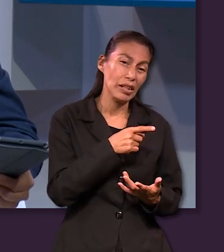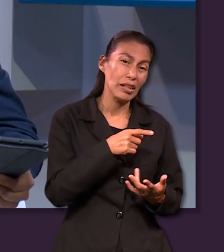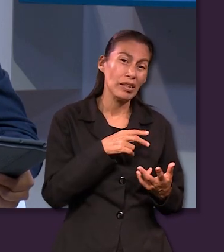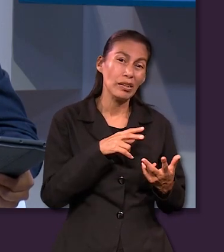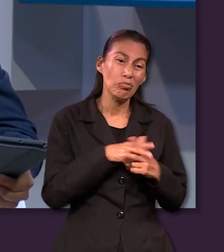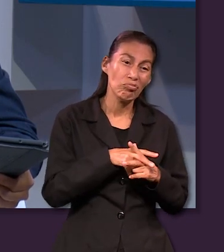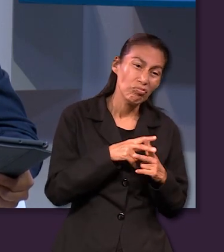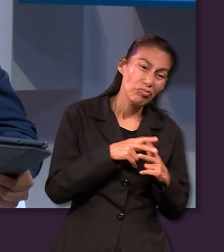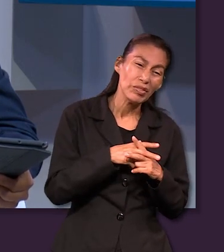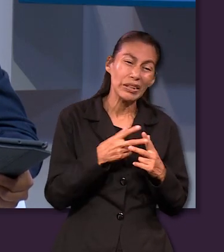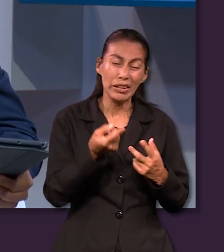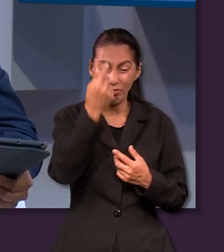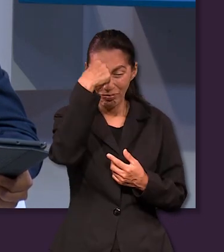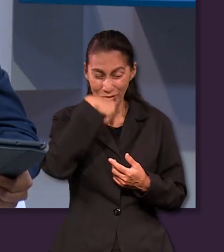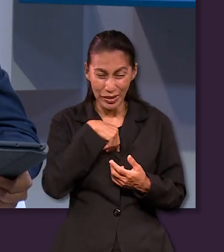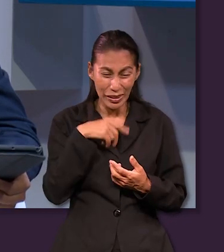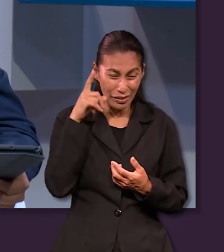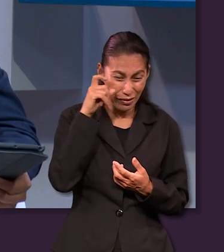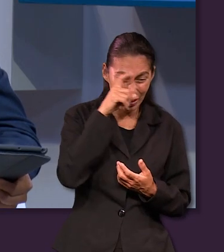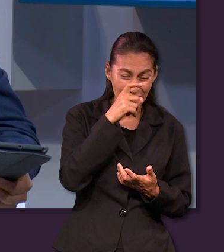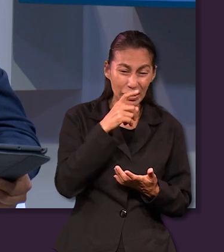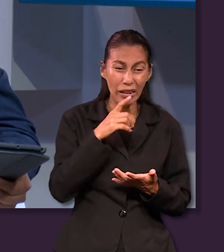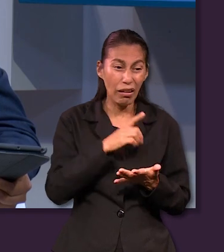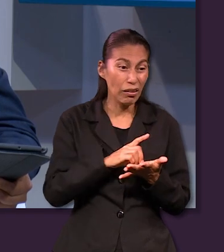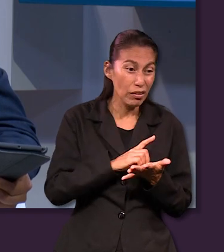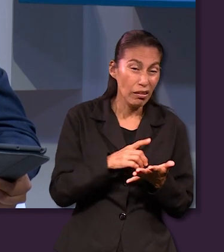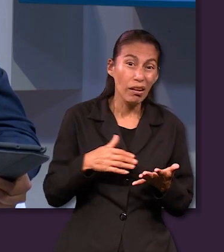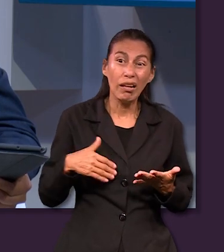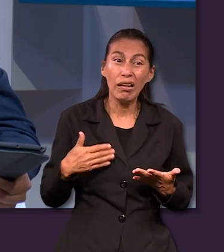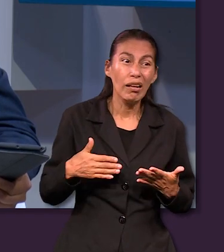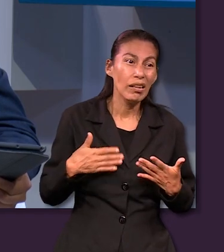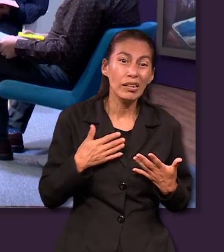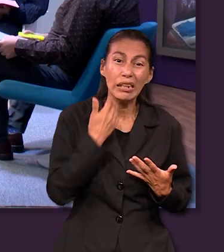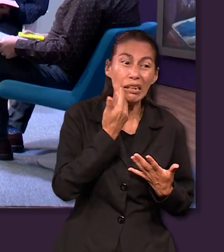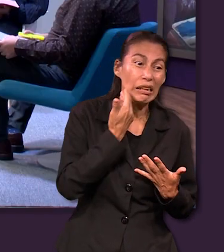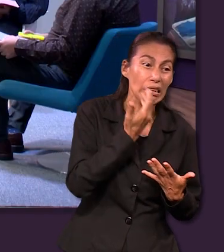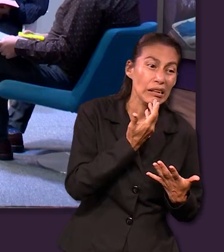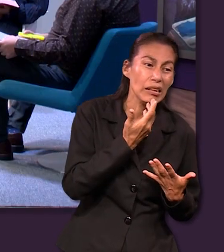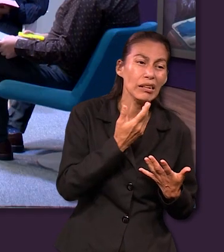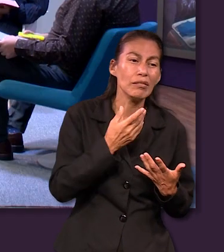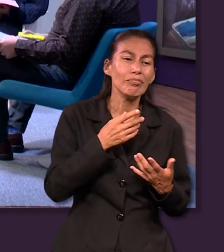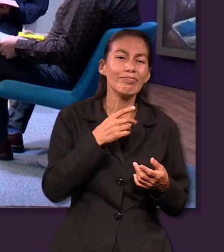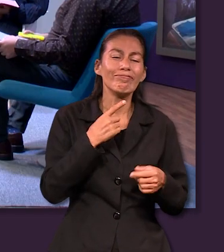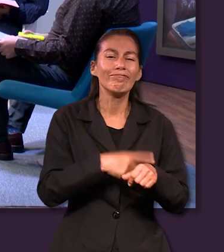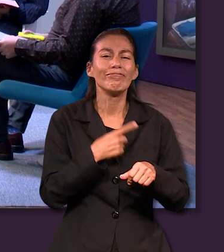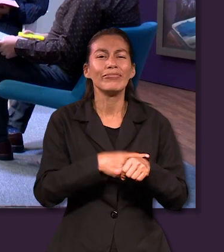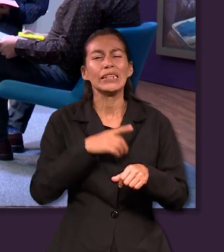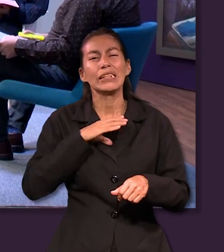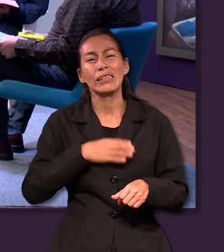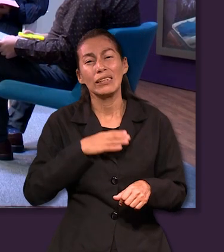pues tenía una lucha empezó otra vez la lucha contra las drogas contra un cáncer inclusive